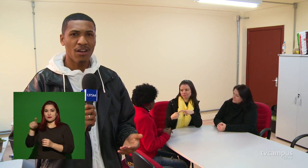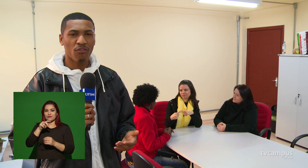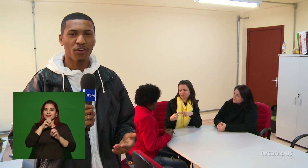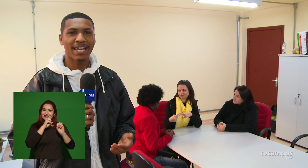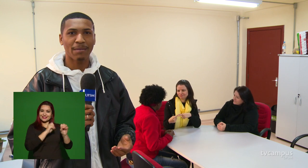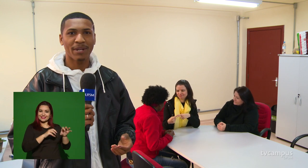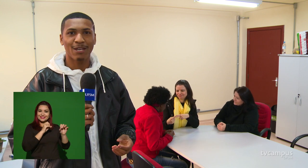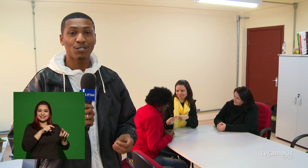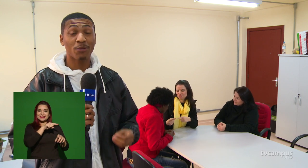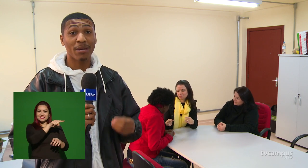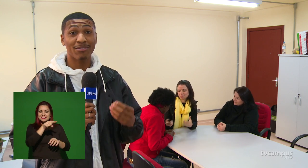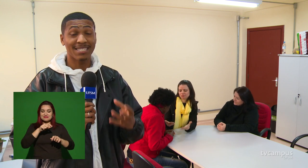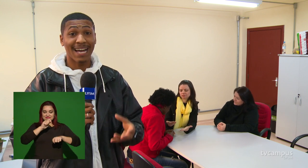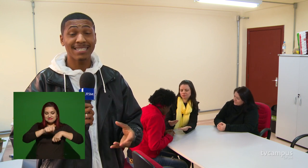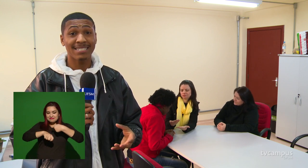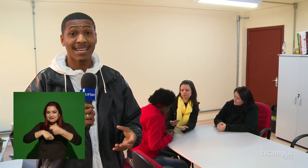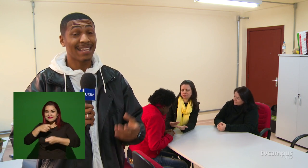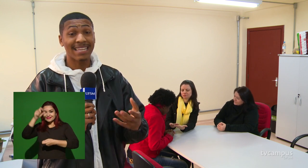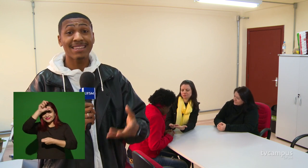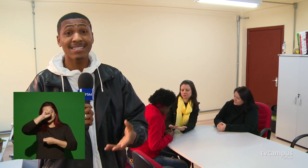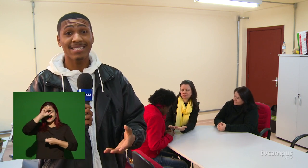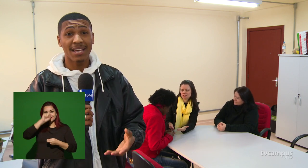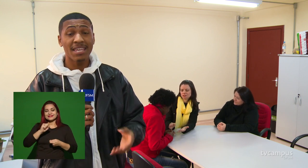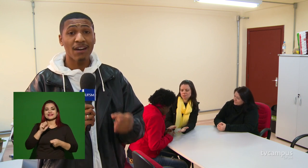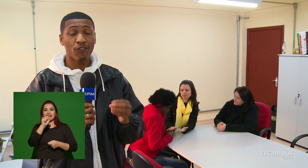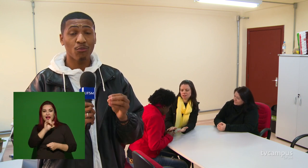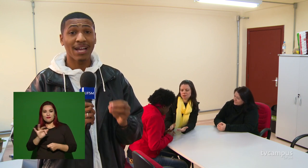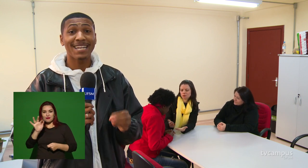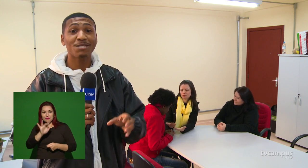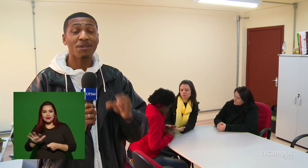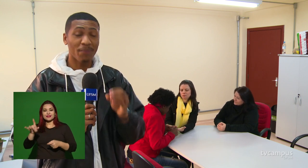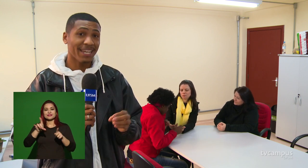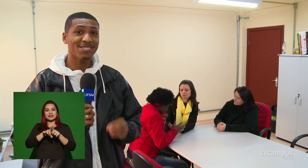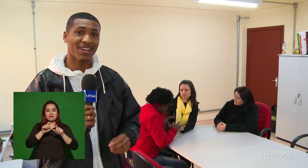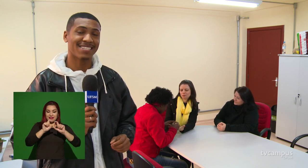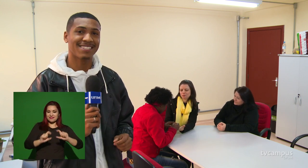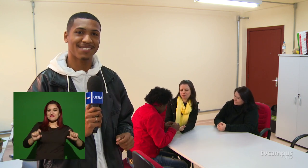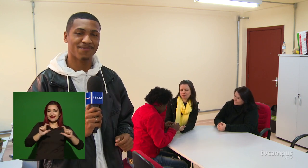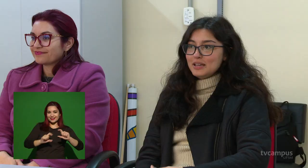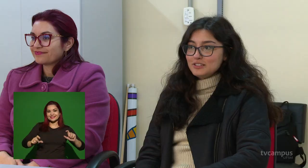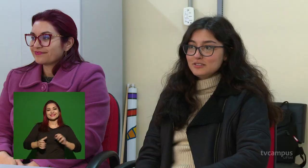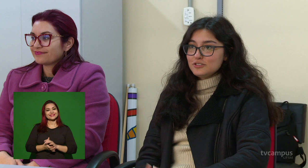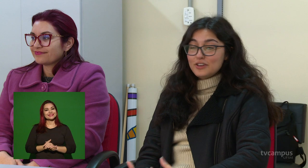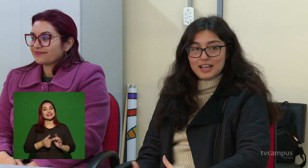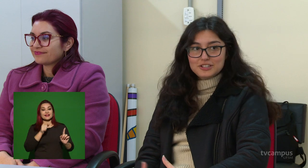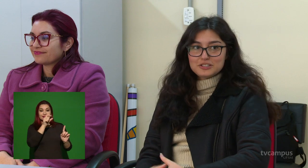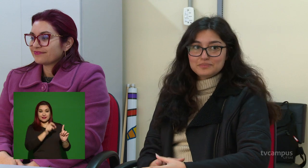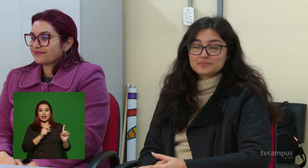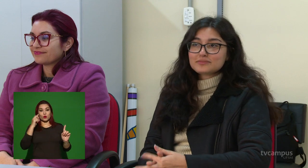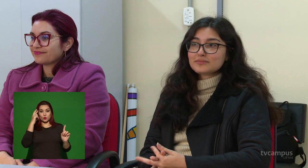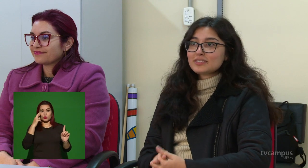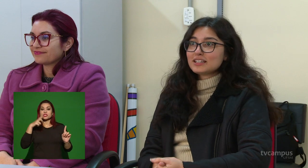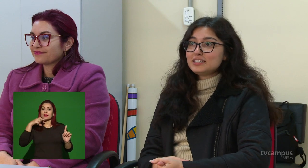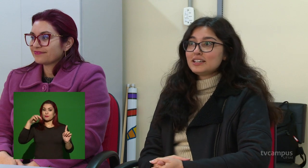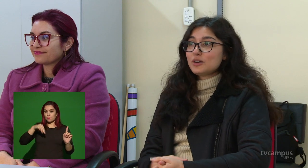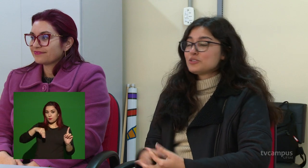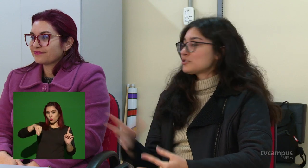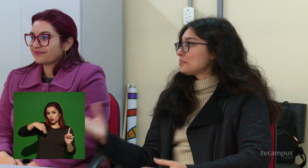foi que ela aprendeu os primeiros sinais, letras e a formular as primeiras frases. Ruth teve auxílio de uma monitora da CAED